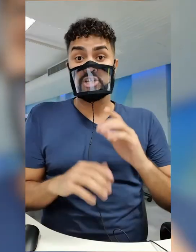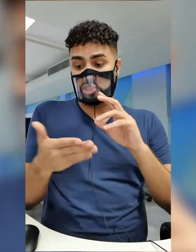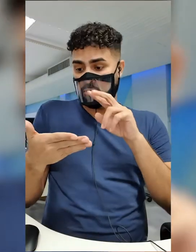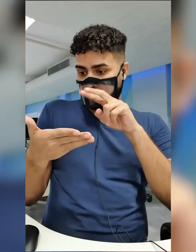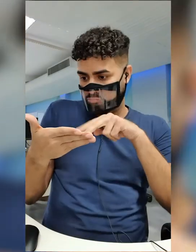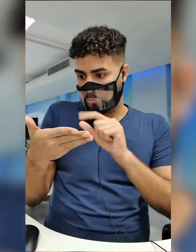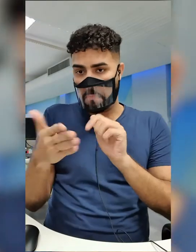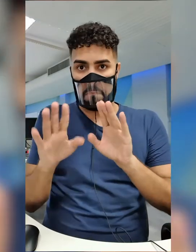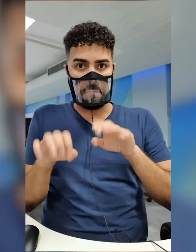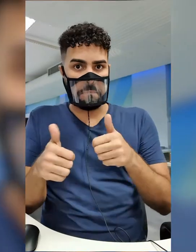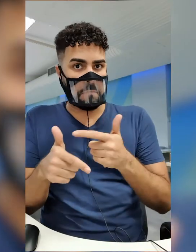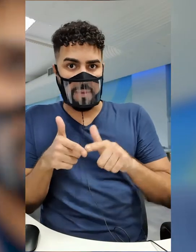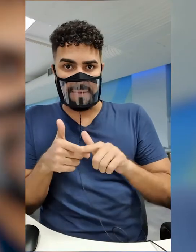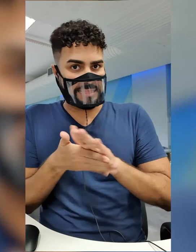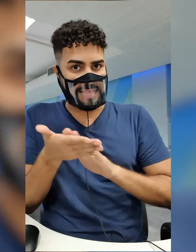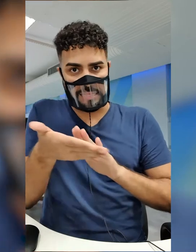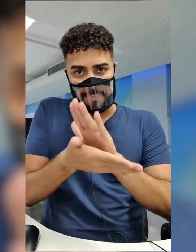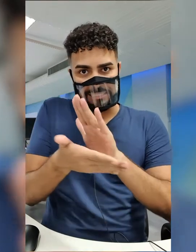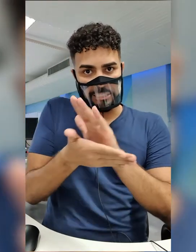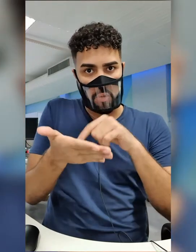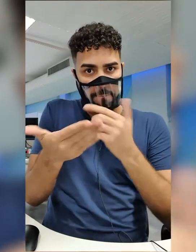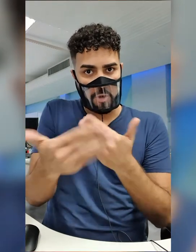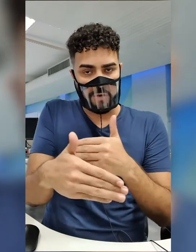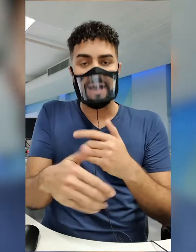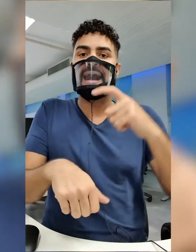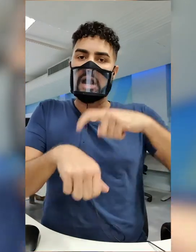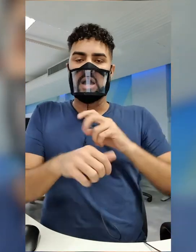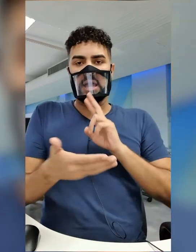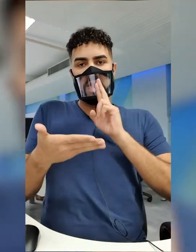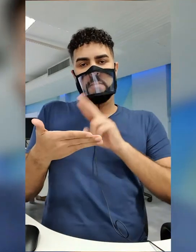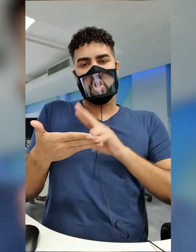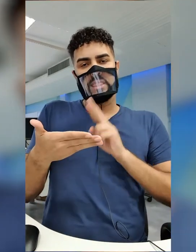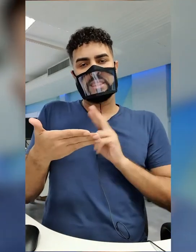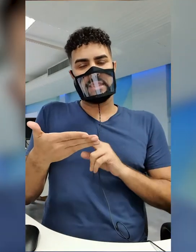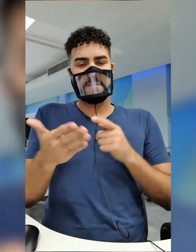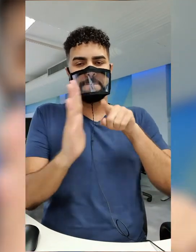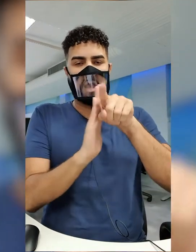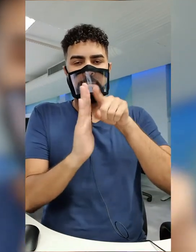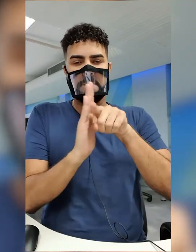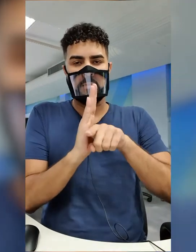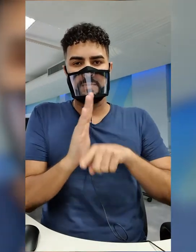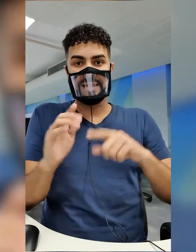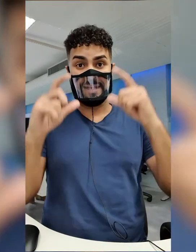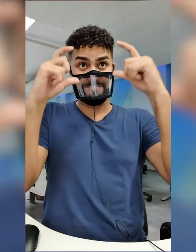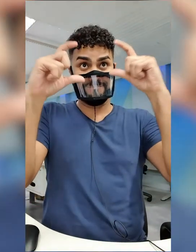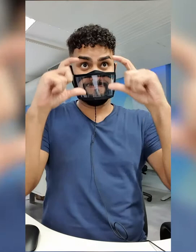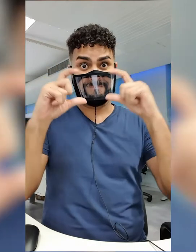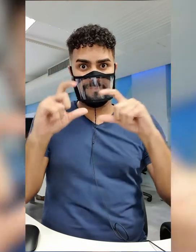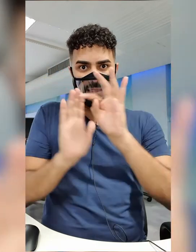verificar que a prova não possui falhas de impressão, é hora de responder as questões. Os enunciados do Enem são sempre